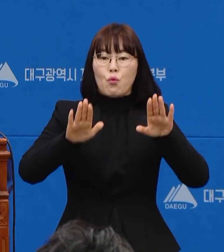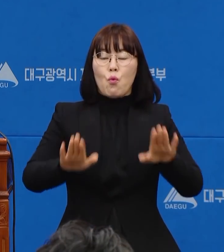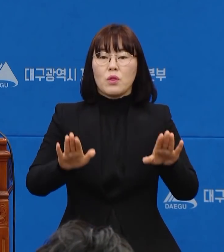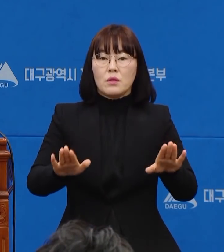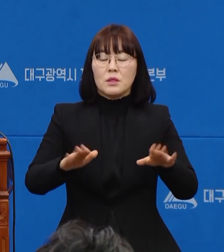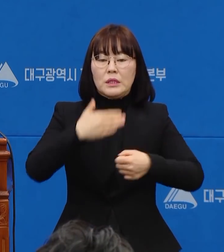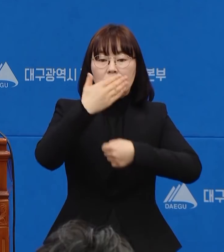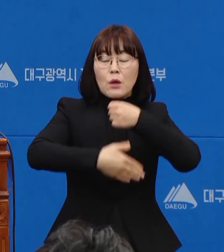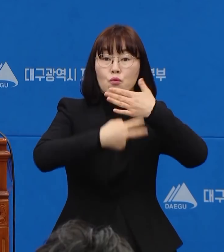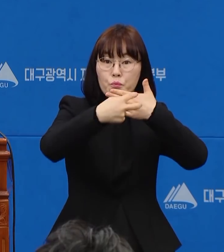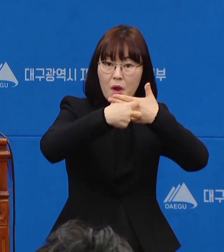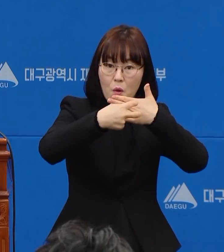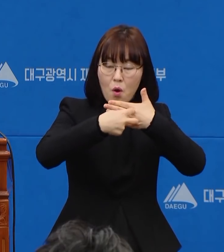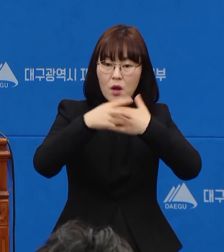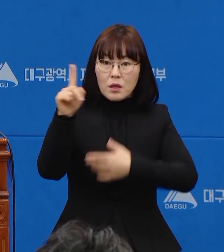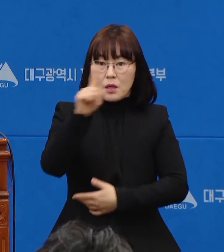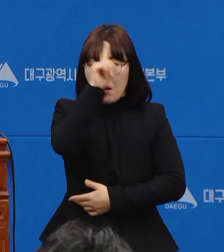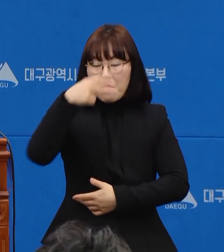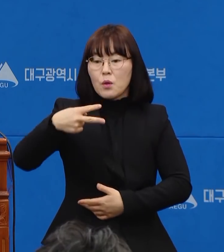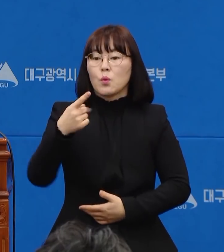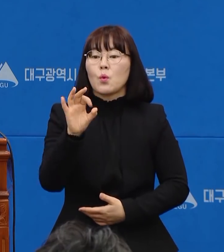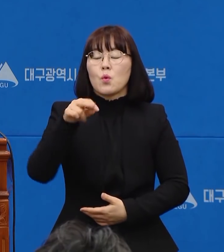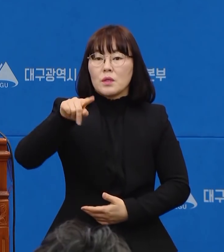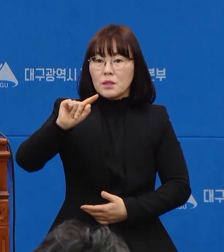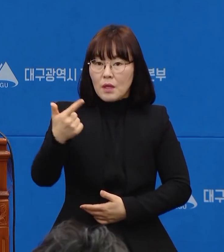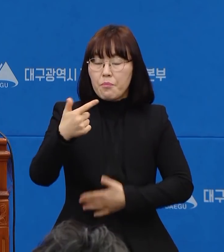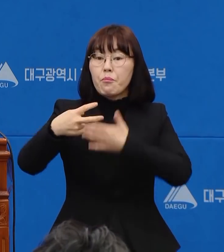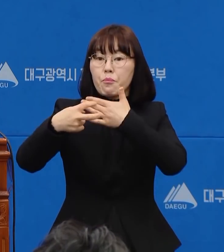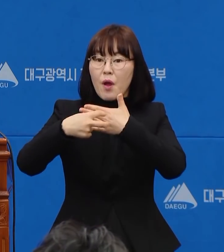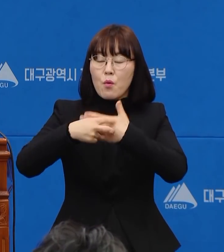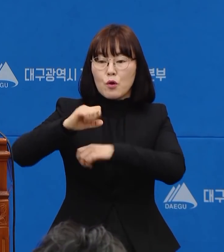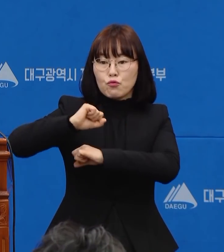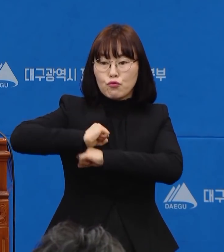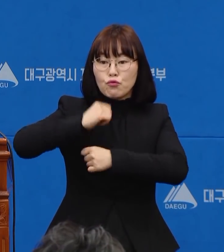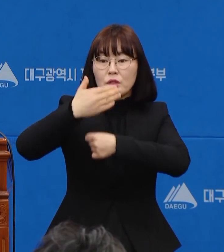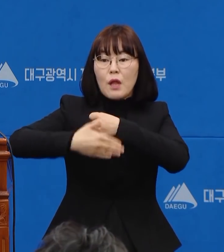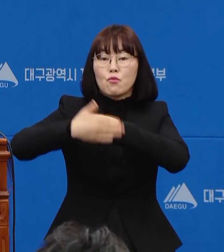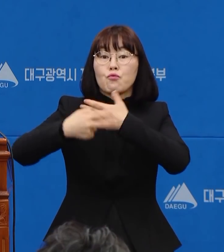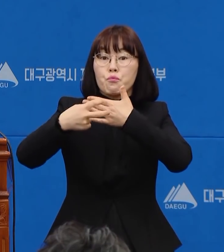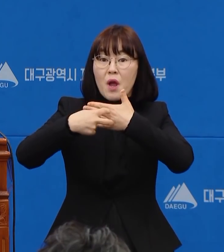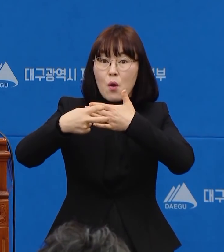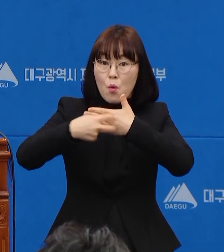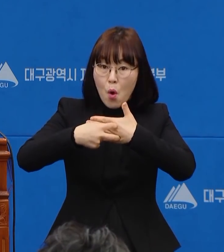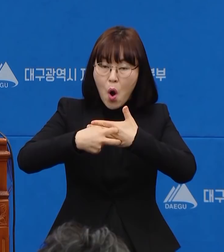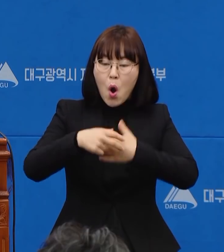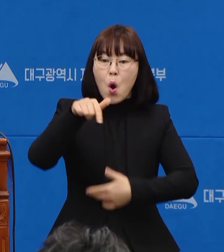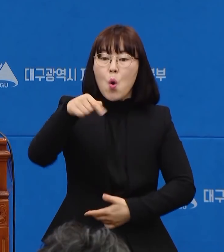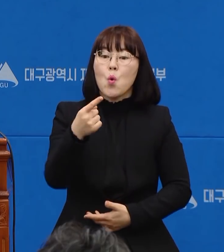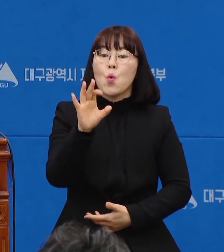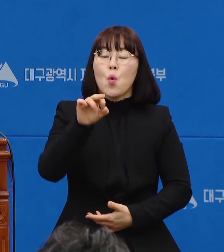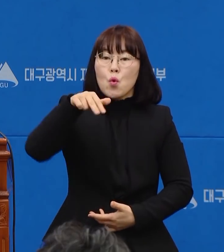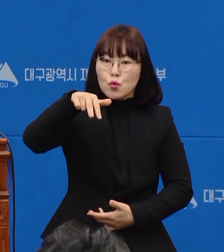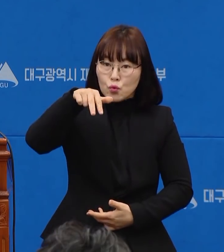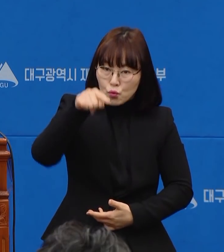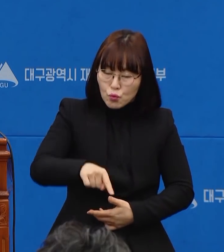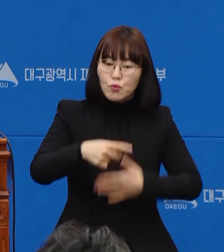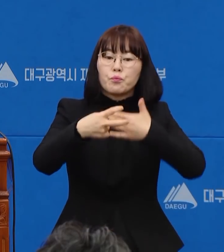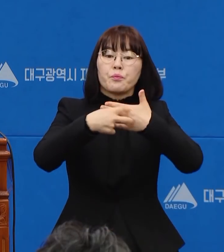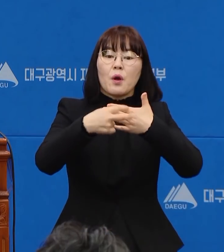대구의료원, 개명대 대구동산병원, 국군대구병원, 공주의료원 등에